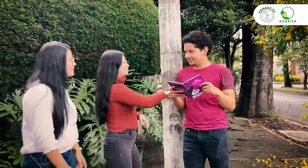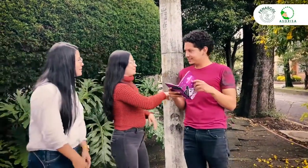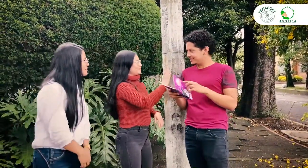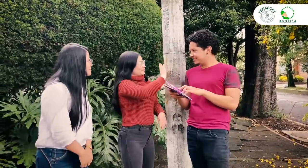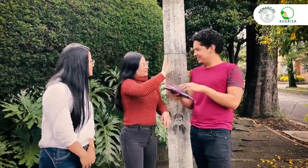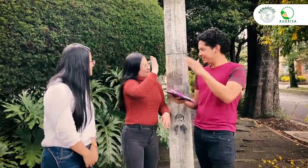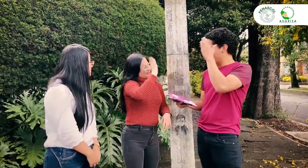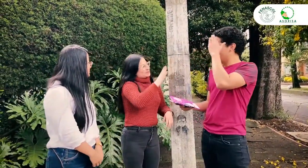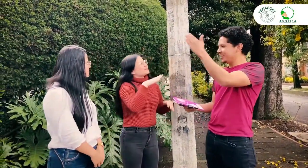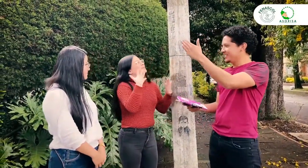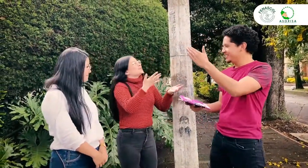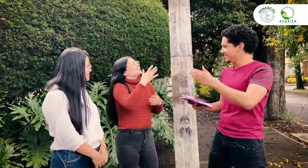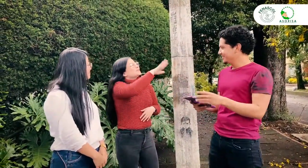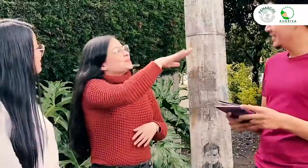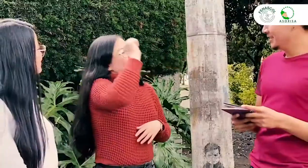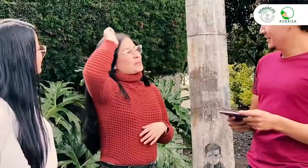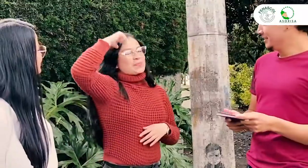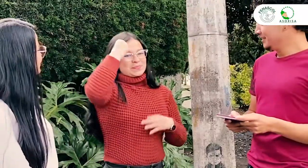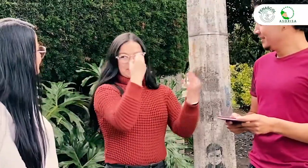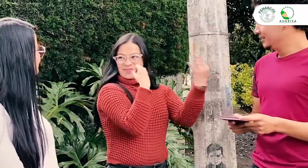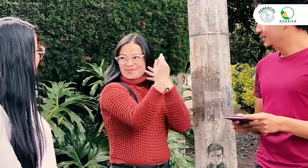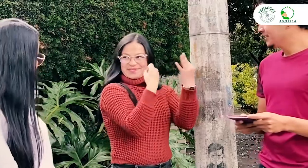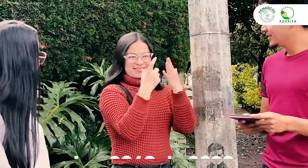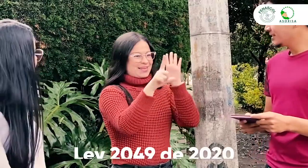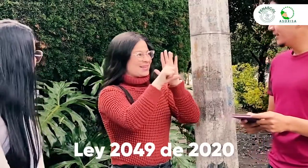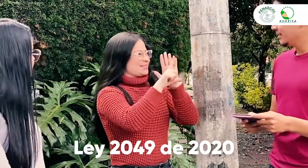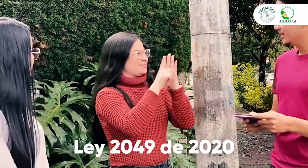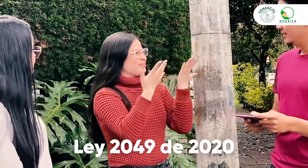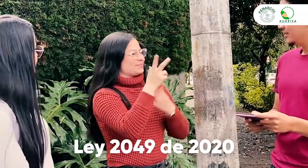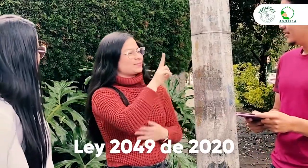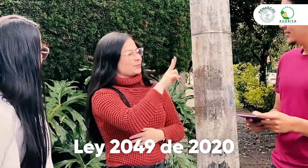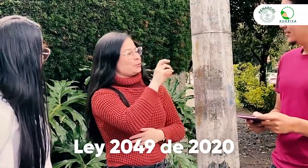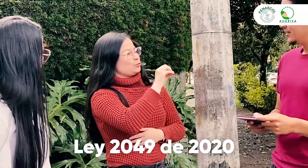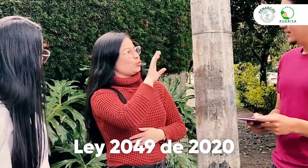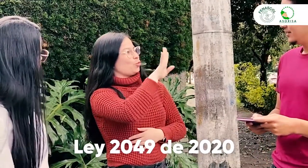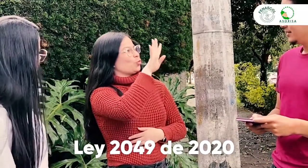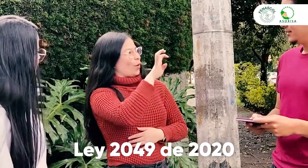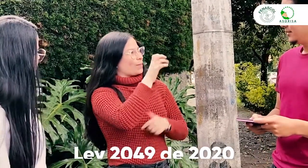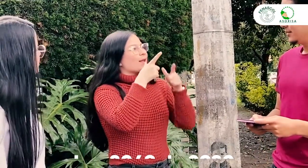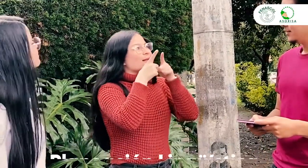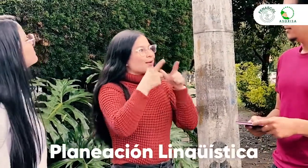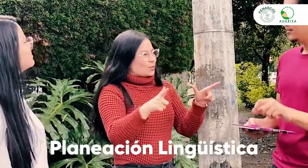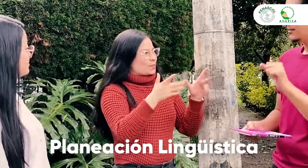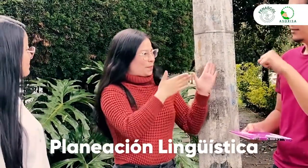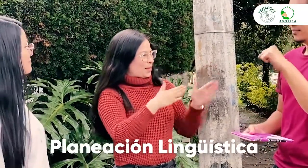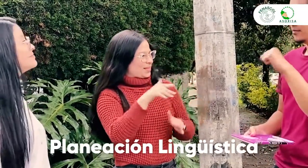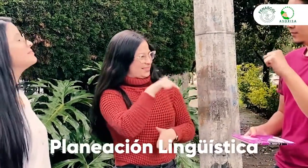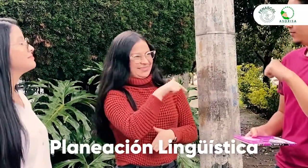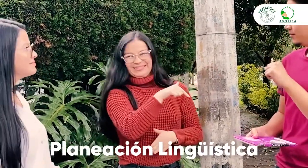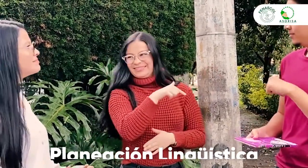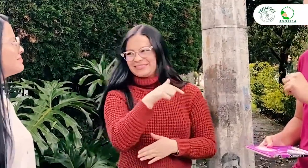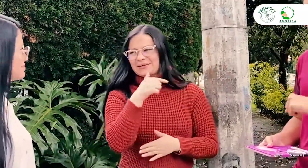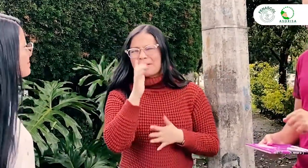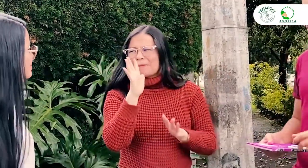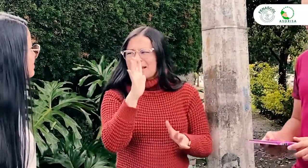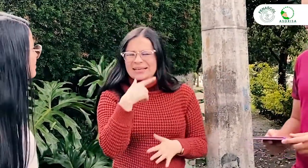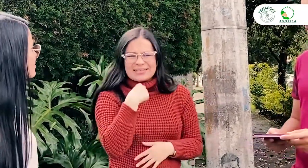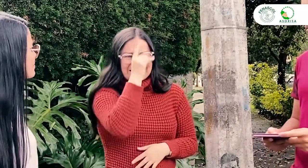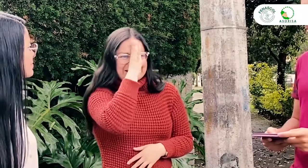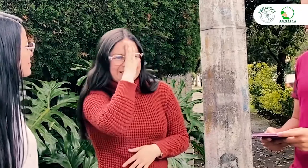¡Ey, hola! ¡Hola! ¿Te acuerdas de la explicación que nos diste de la ley 2049 del año 2020? Pues me surgió